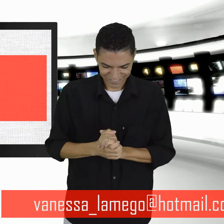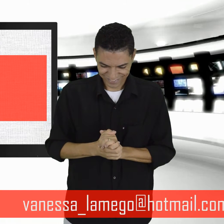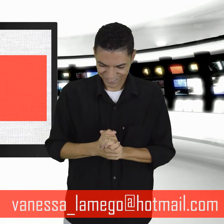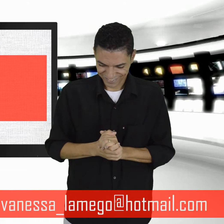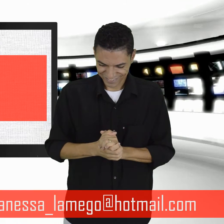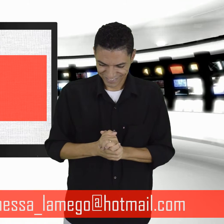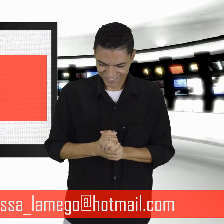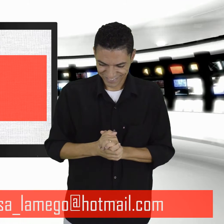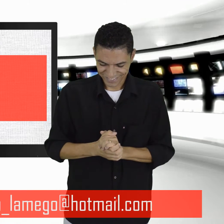Muito